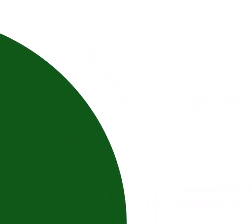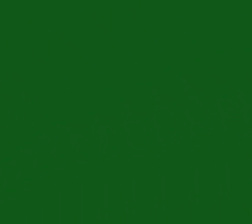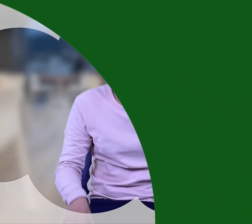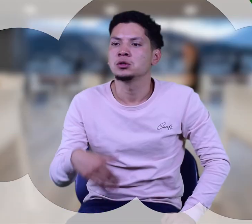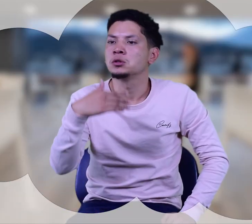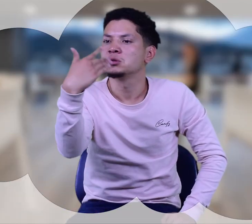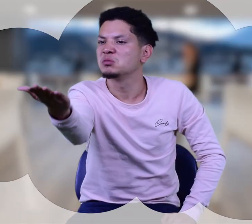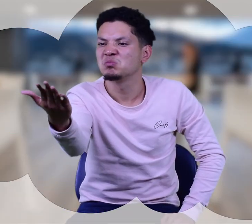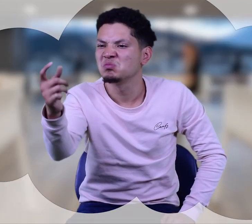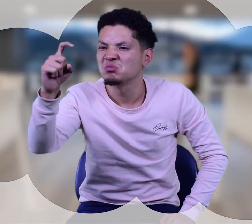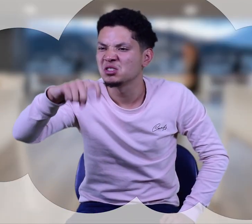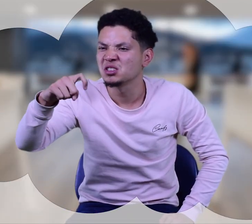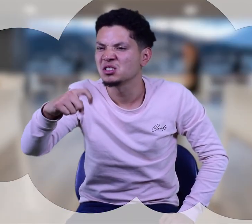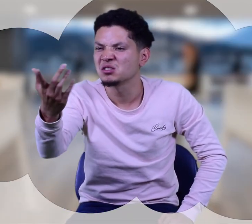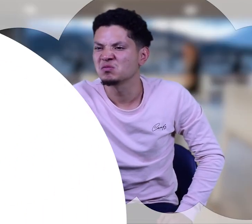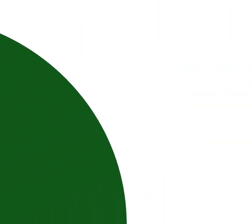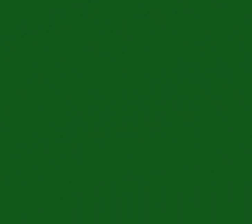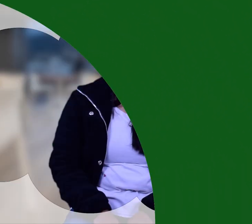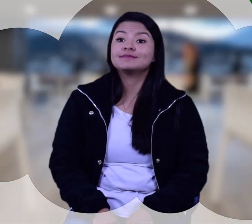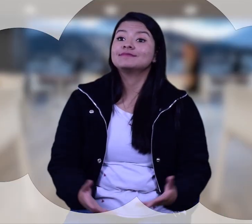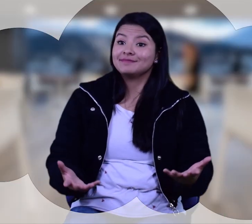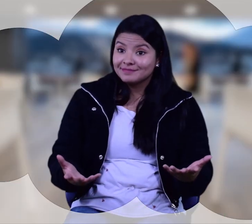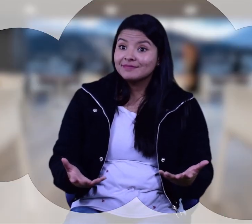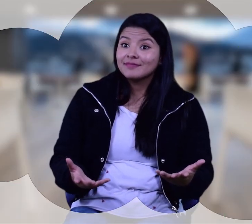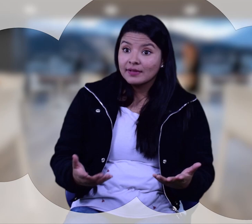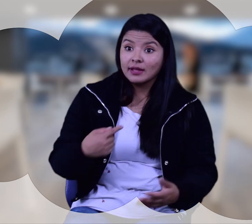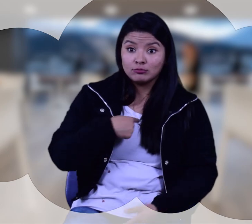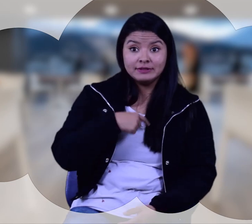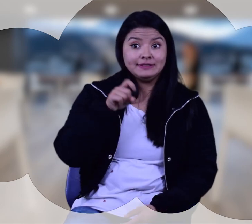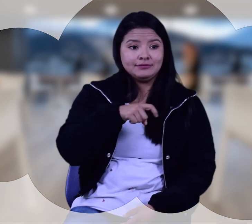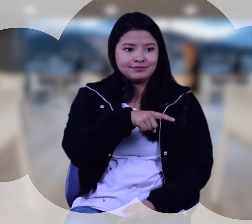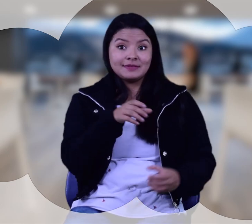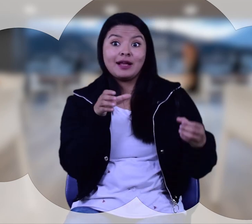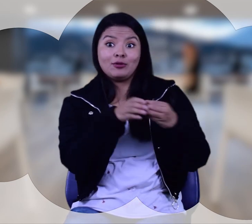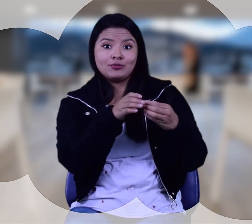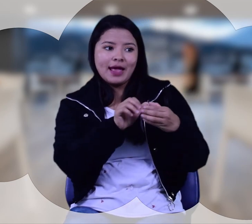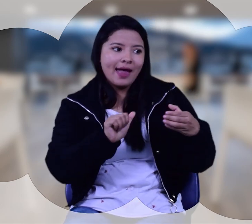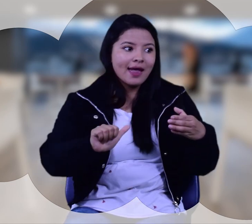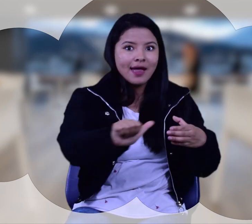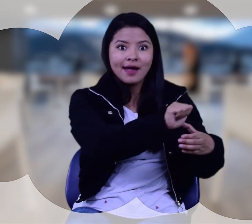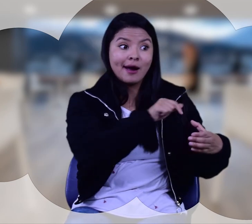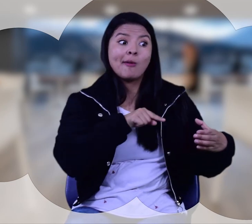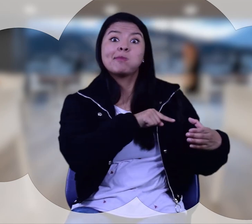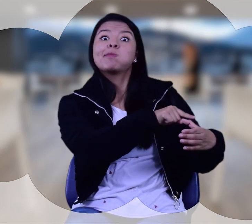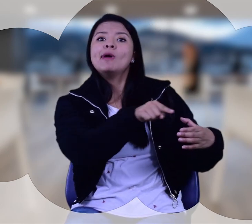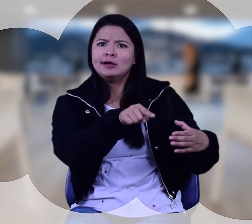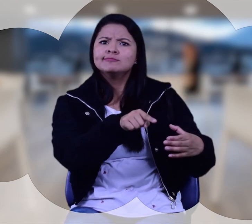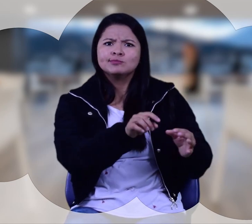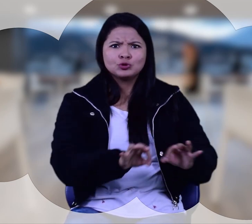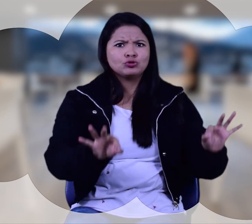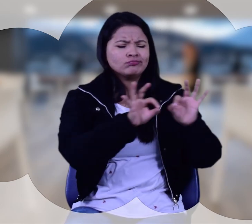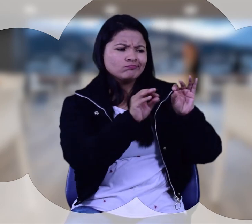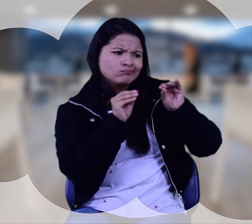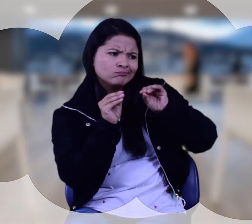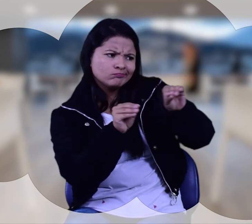¿Y tú, qué necesitas? Sí, en mi caso, el apoyo que nos puedan dar es para la Asociación de Mujeres,